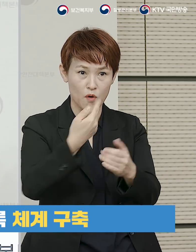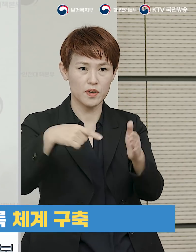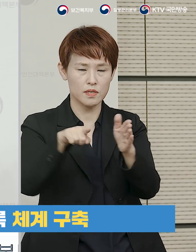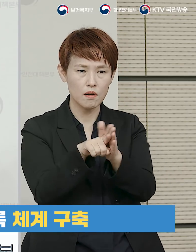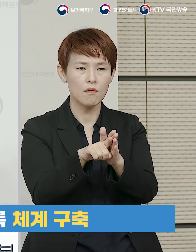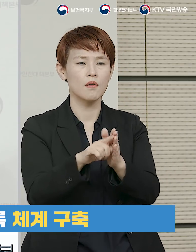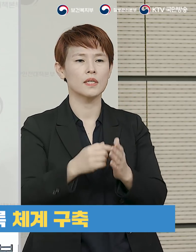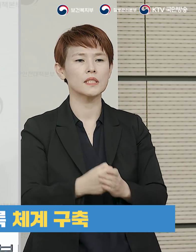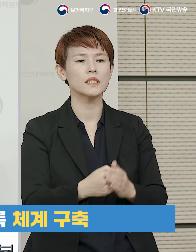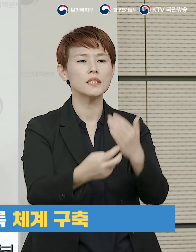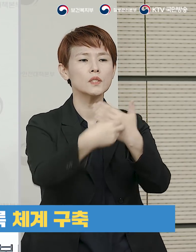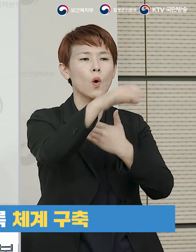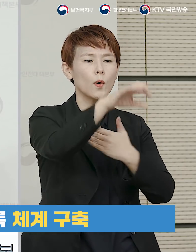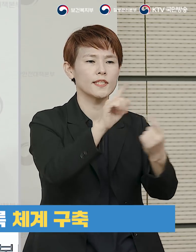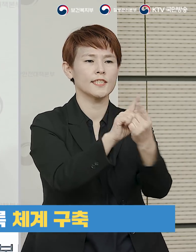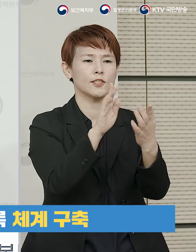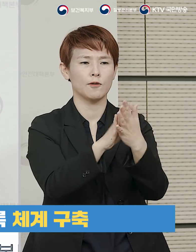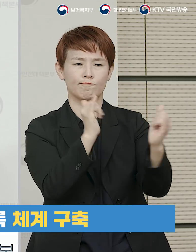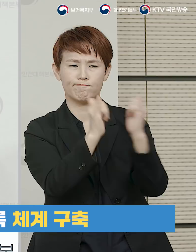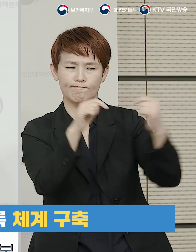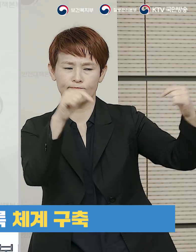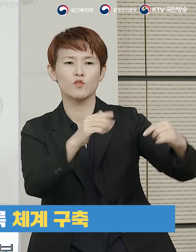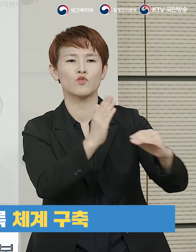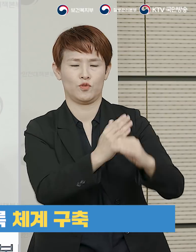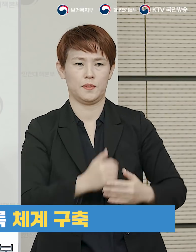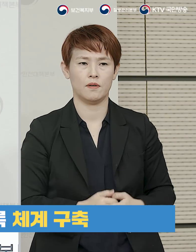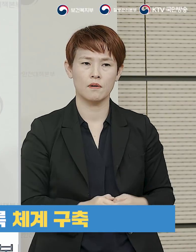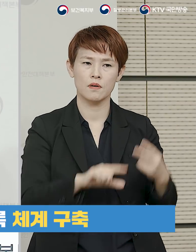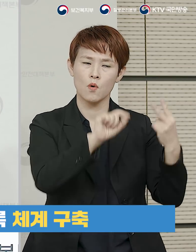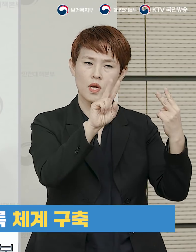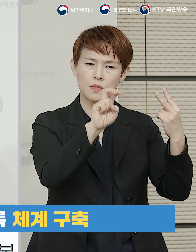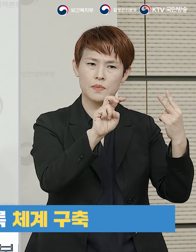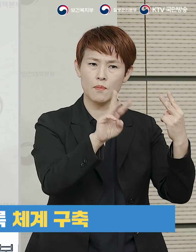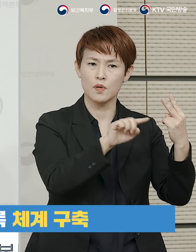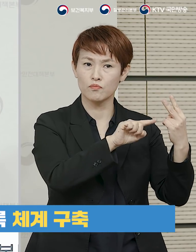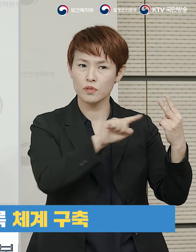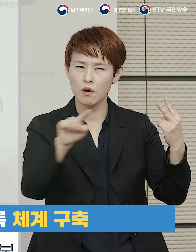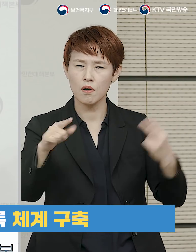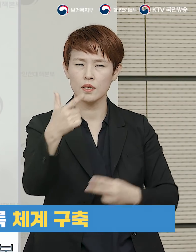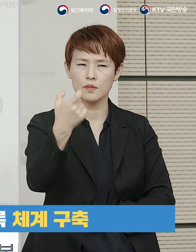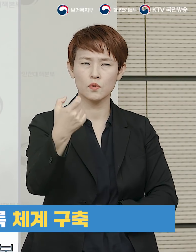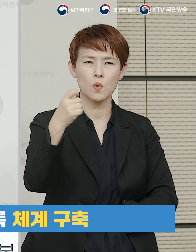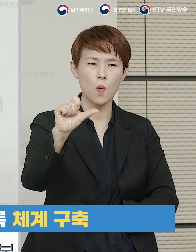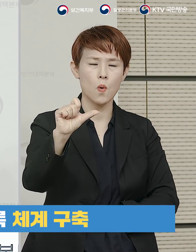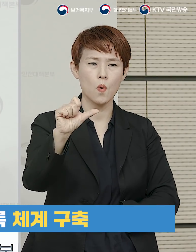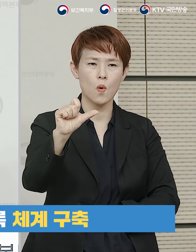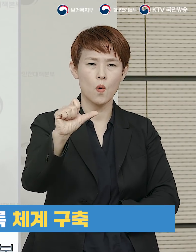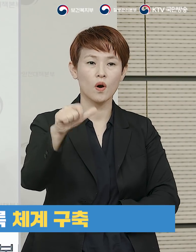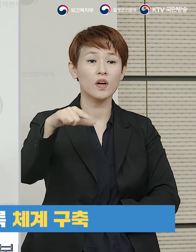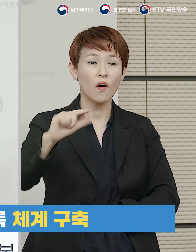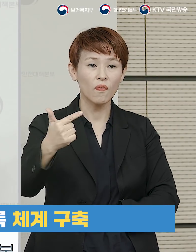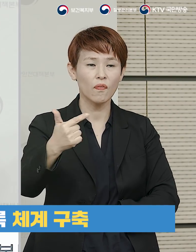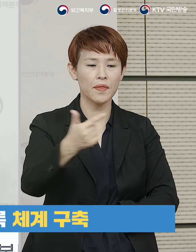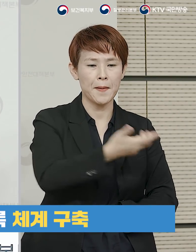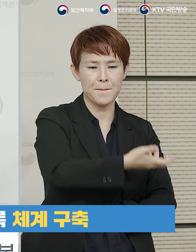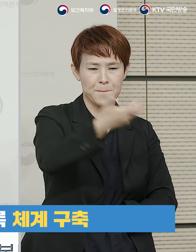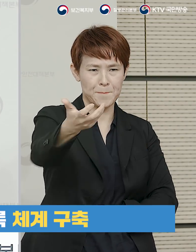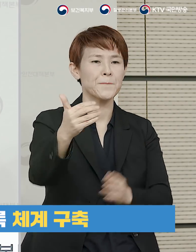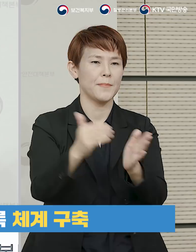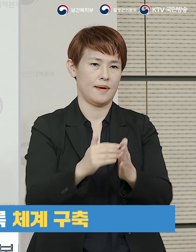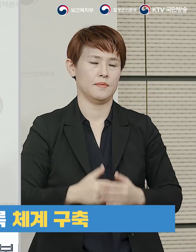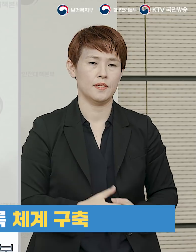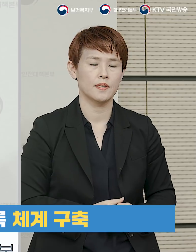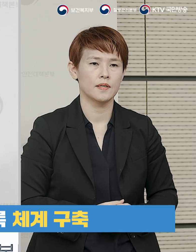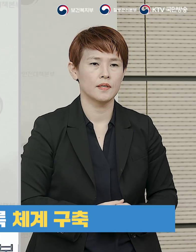의료기관과 직접 협의토록 하고 있으며 2월 23일부터 현재까지 65건의 전원